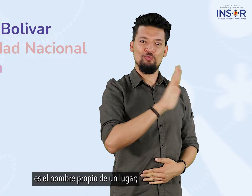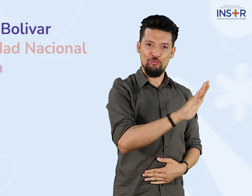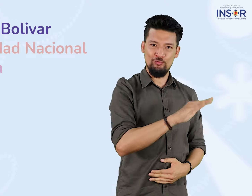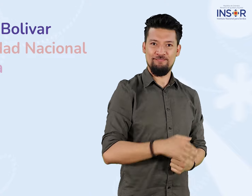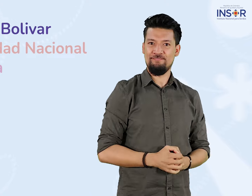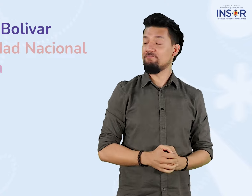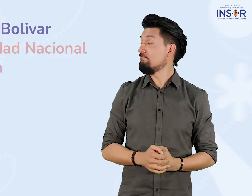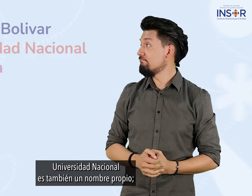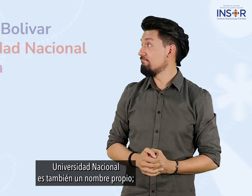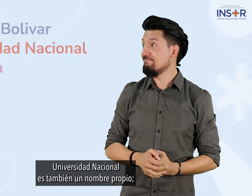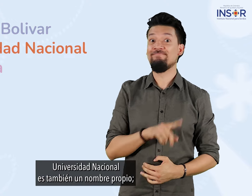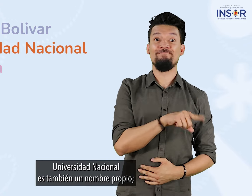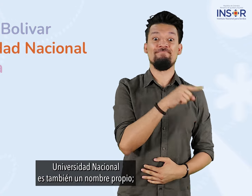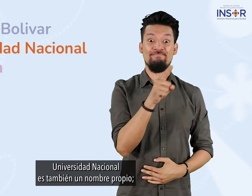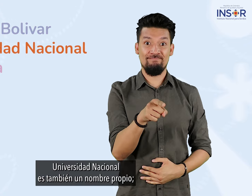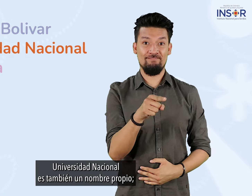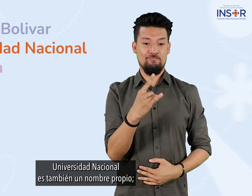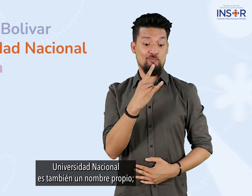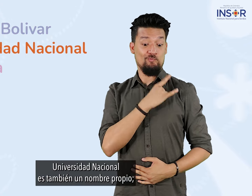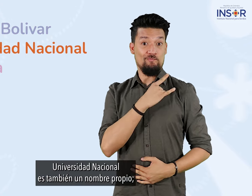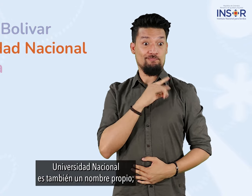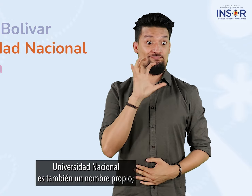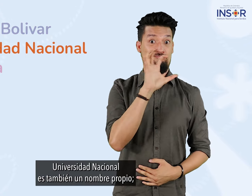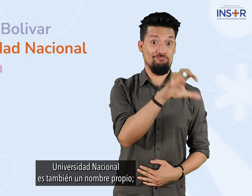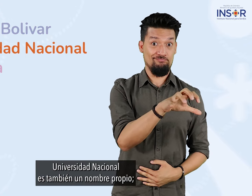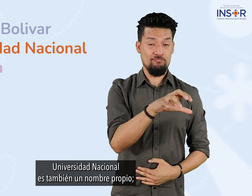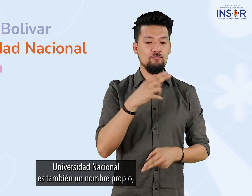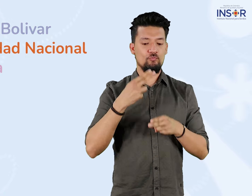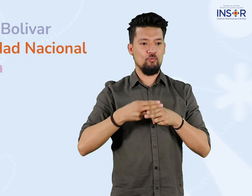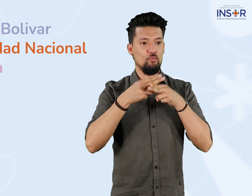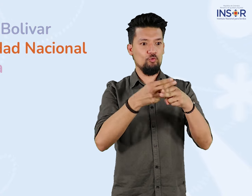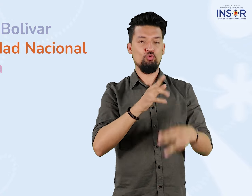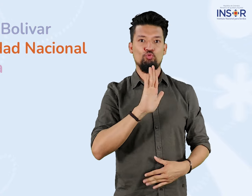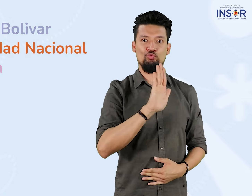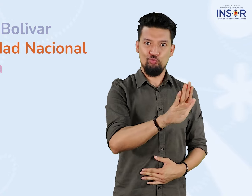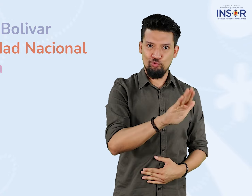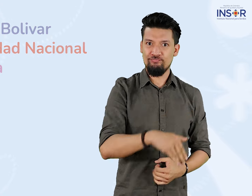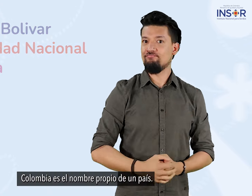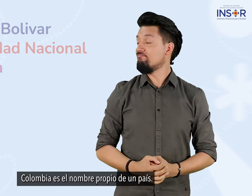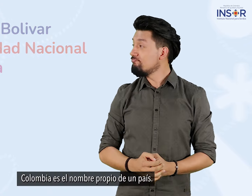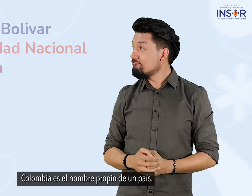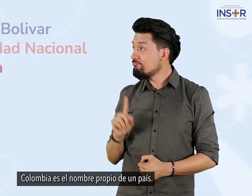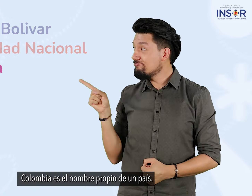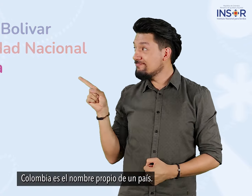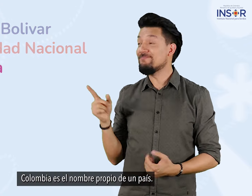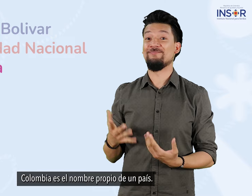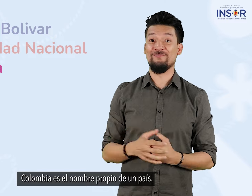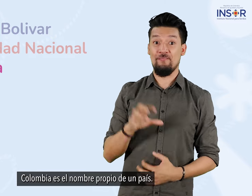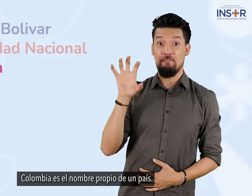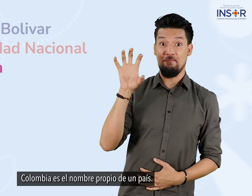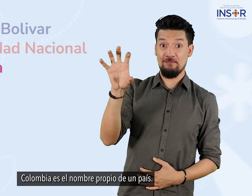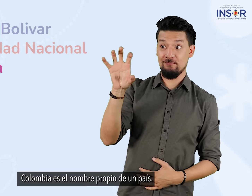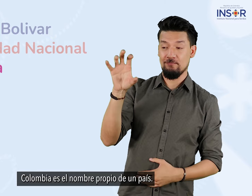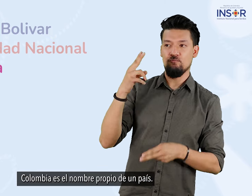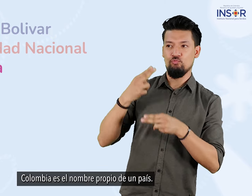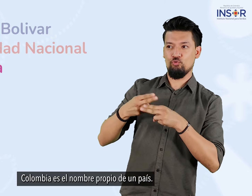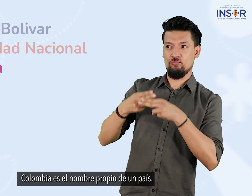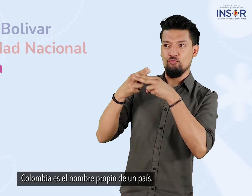universidad nacional es también un nombre propio colombia es el nombre propio de un país